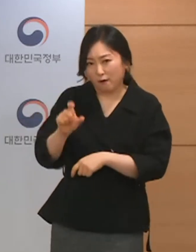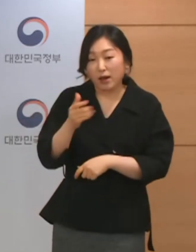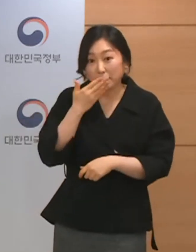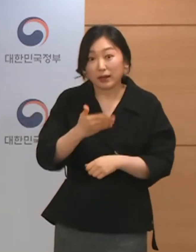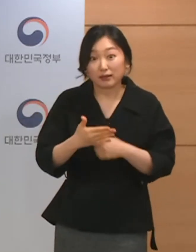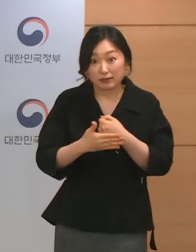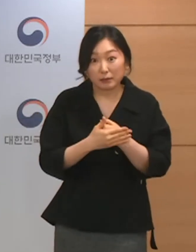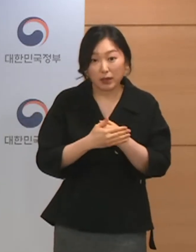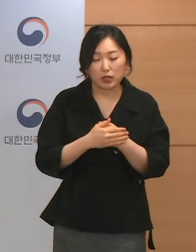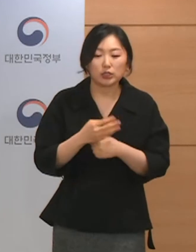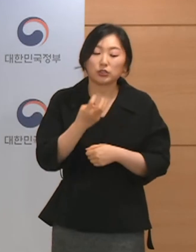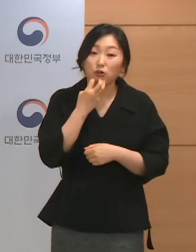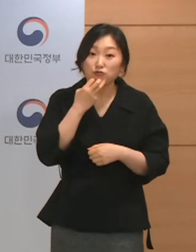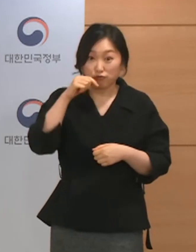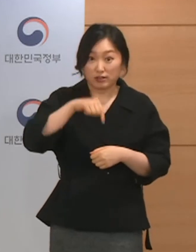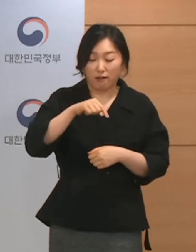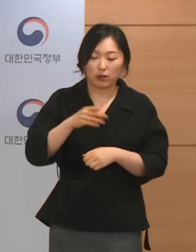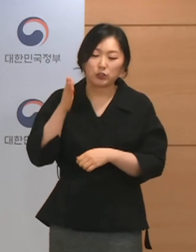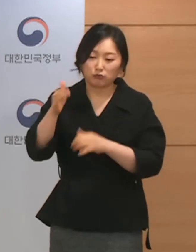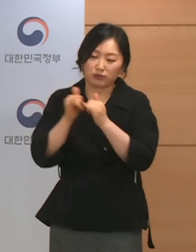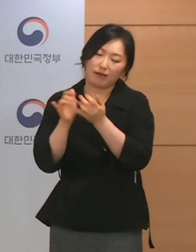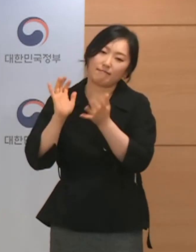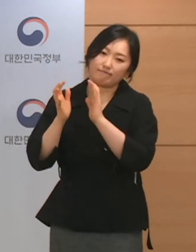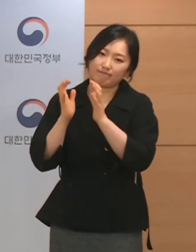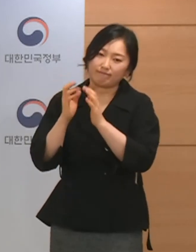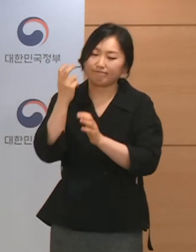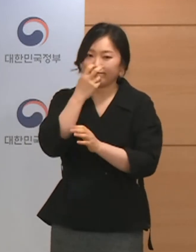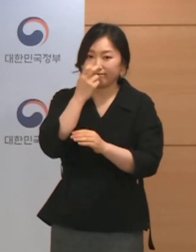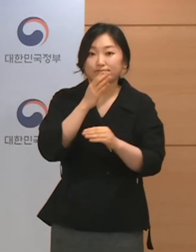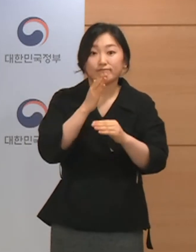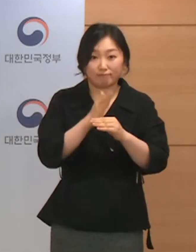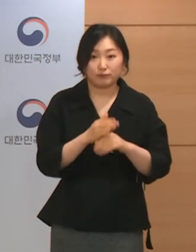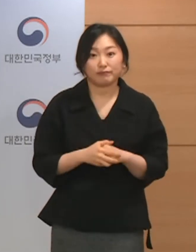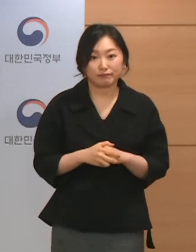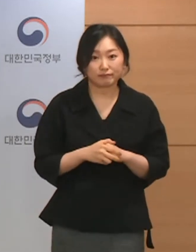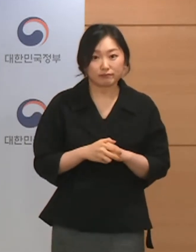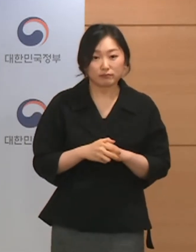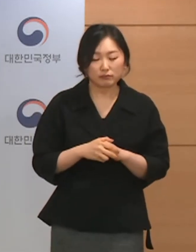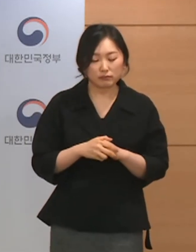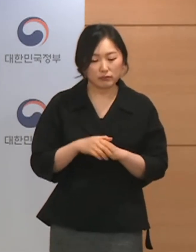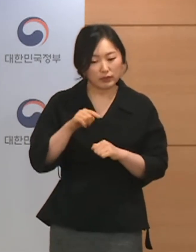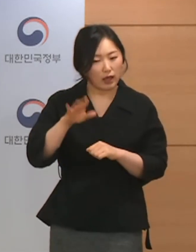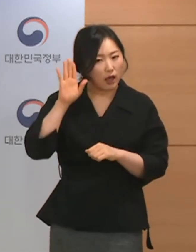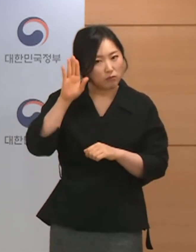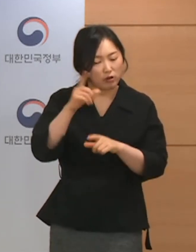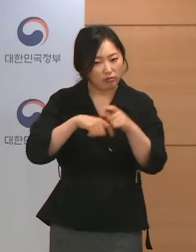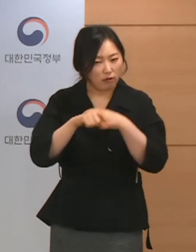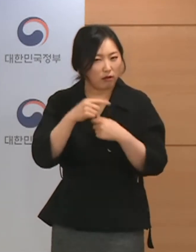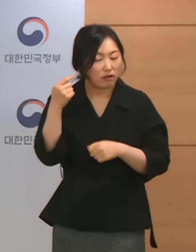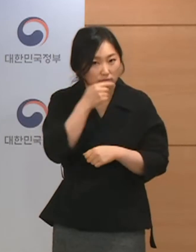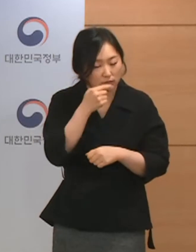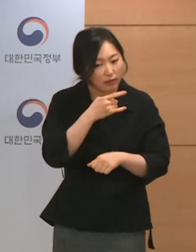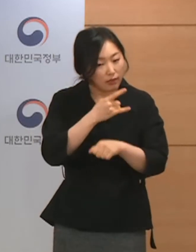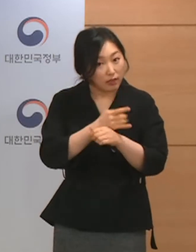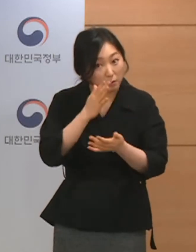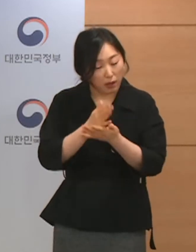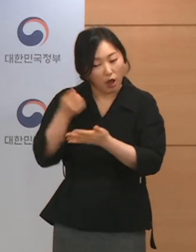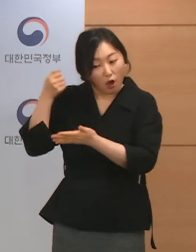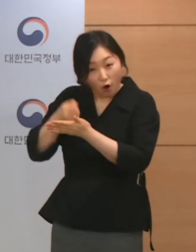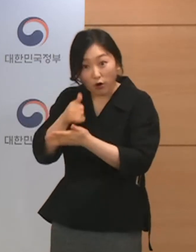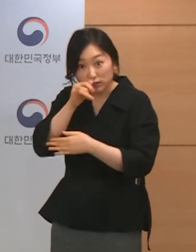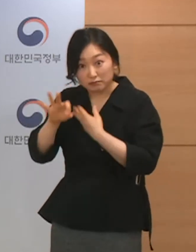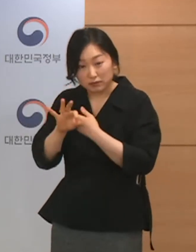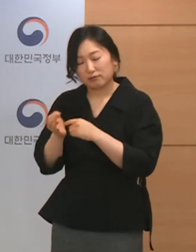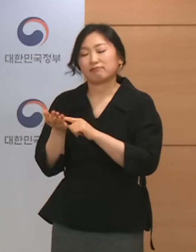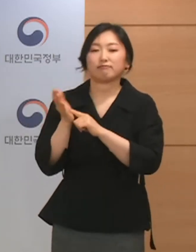전문가들과 함께 검토를 하고 있는 중이고 이 검토 결과 강화할 방역 조치에 대해서는 결정되는 대로 별도